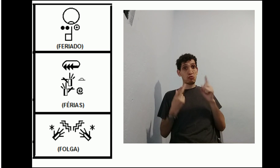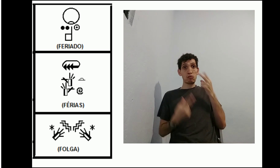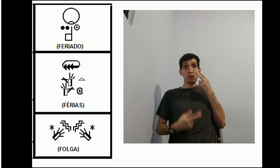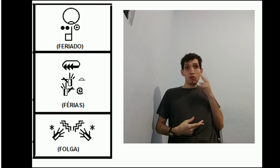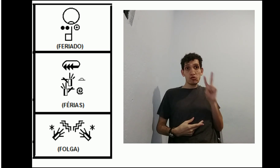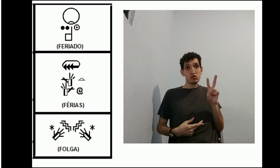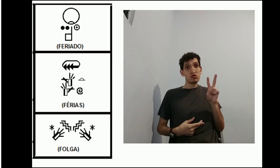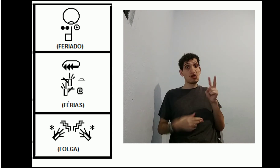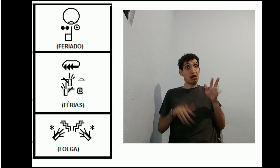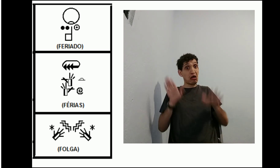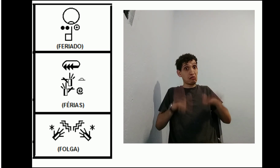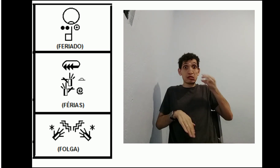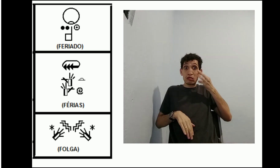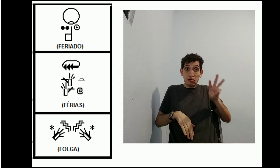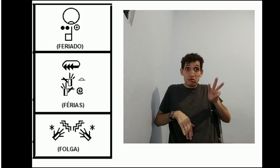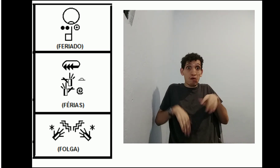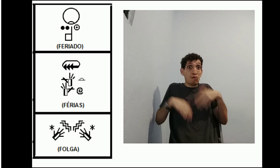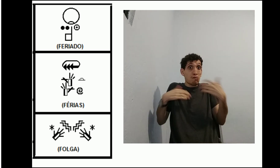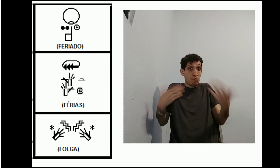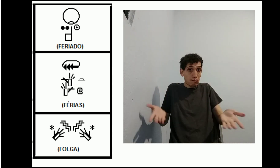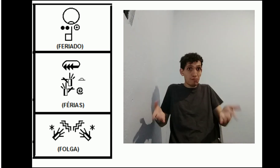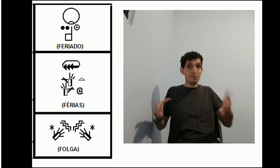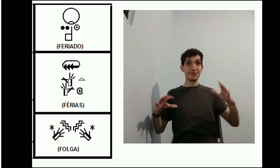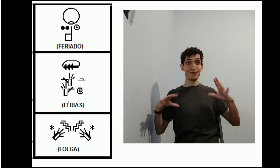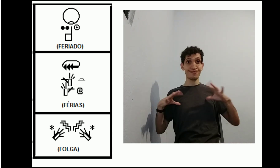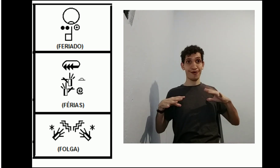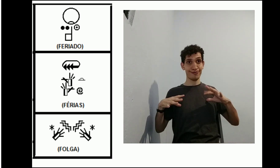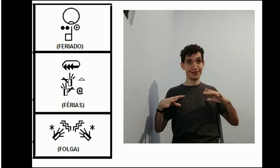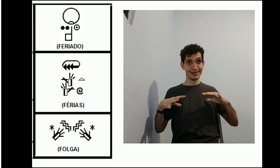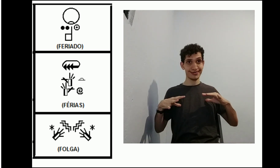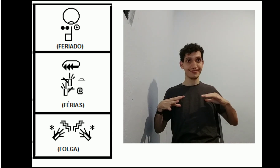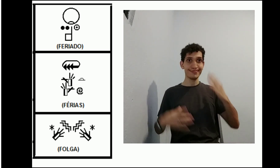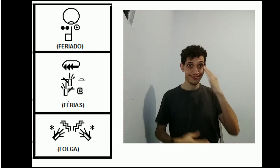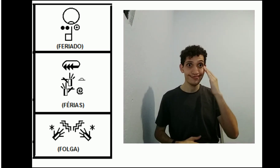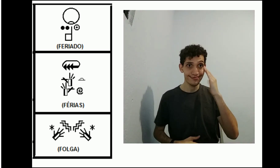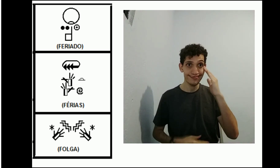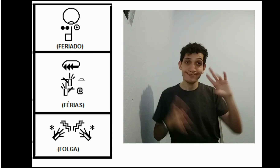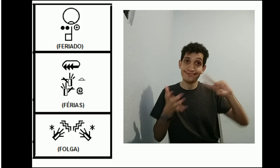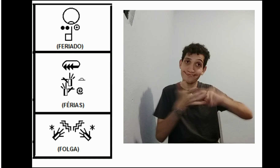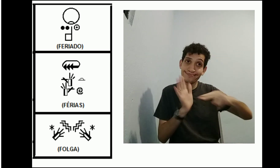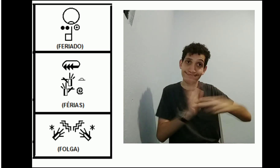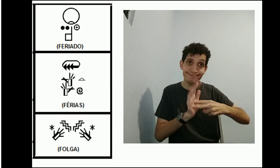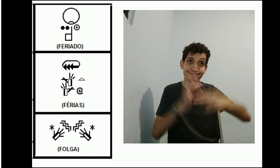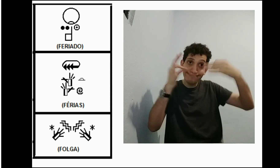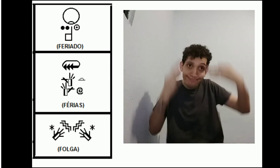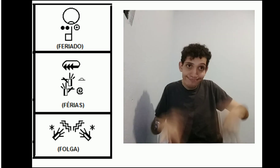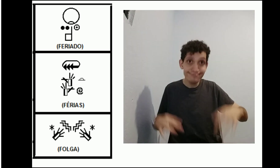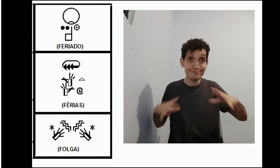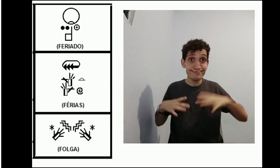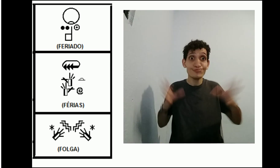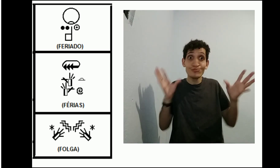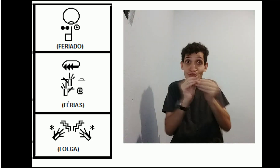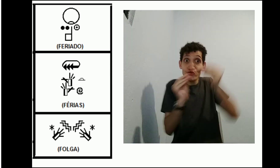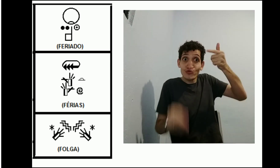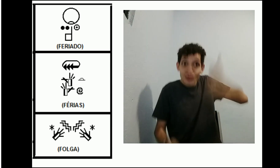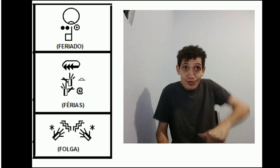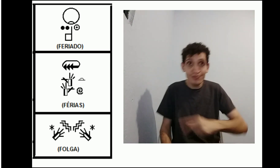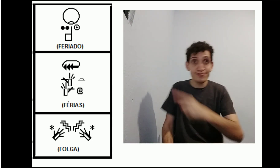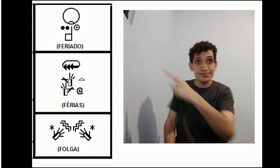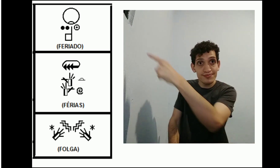se inscreve longe. Às vezes um dia, às vezes dois, às vezes três. Isso é polga. Tá bom? Entendeu? Isso é o significado certo. Então, em